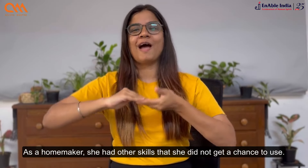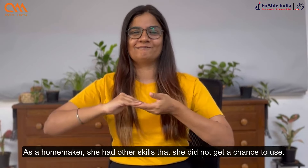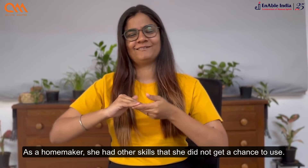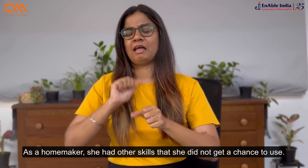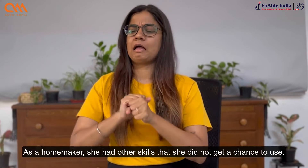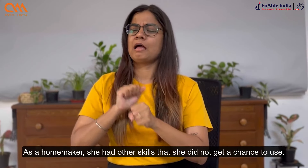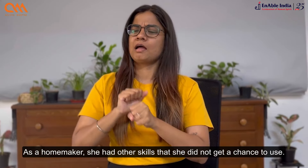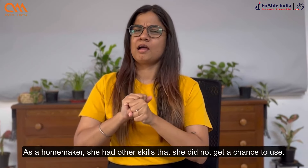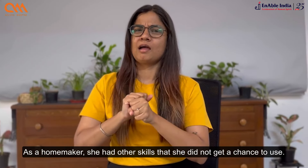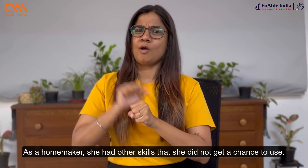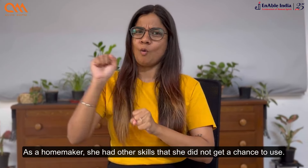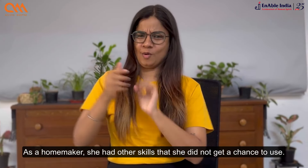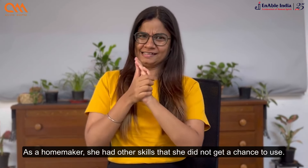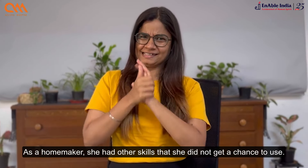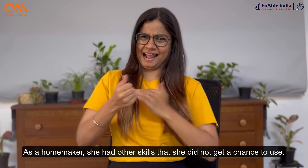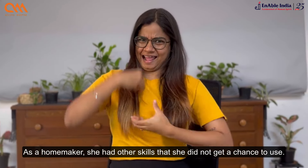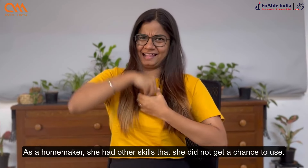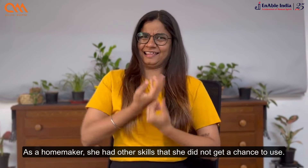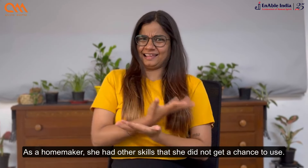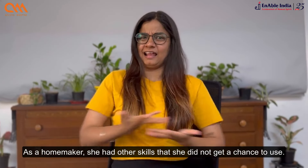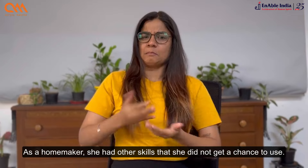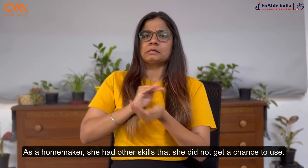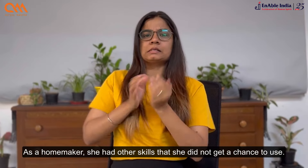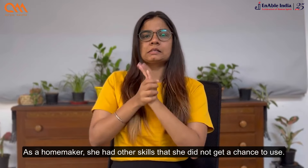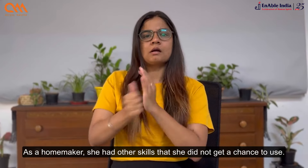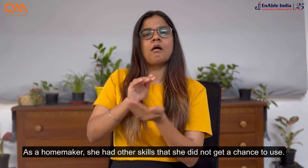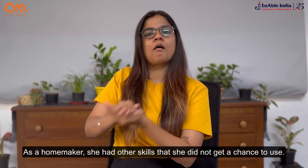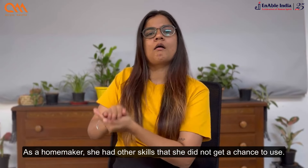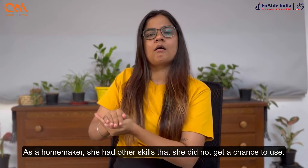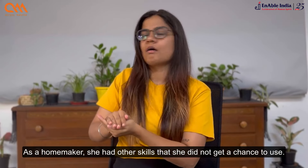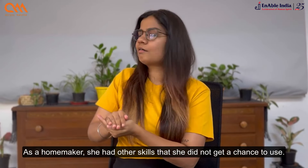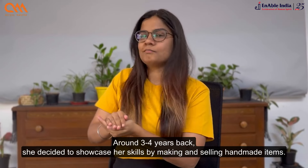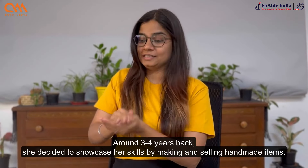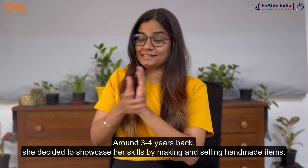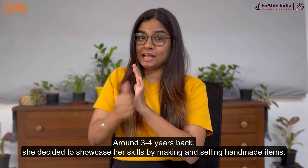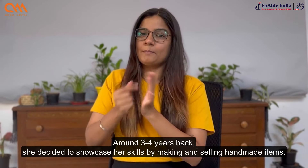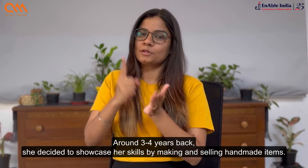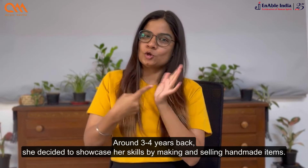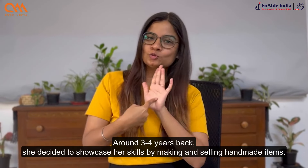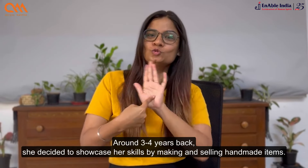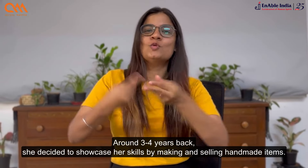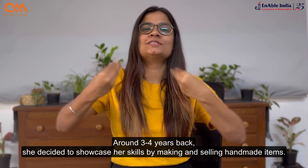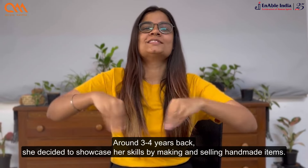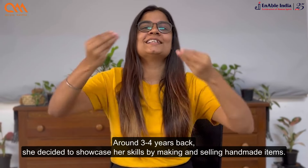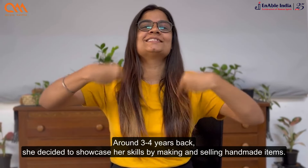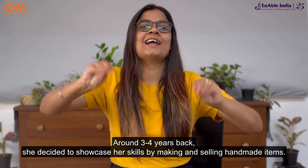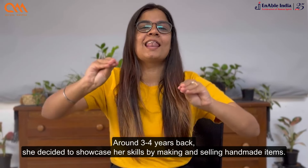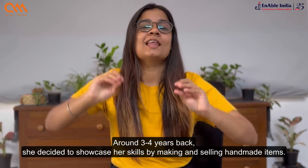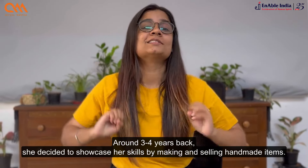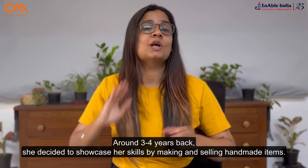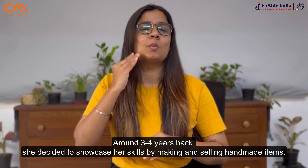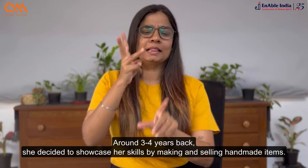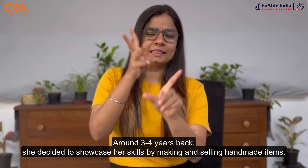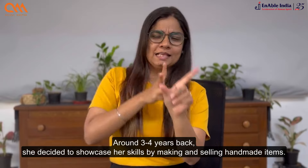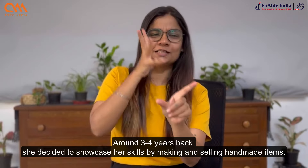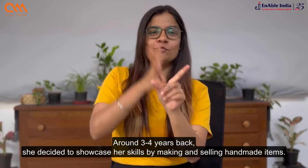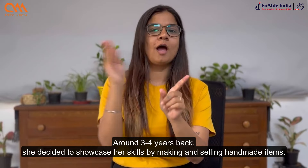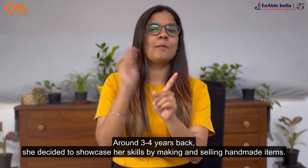लगबक 3-4 साल पहले उन्होंने हस्त निर्मित वस्तुवी बनाकर और बेचकर अपनी कौशल का प्रदर्शन करने का वैसला लिया। उनके